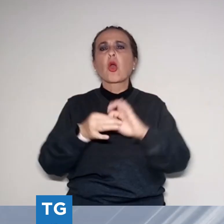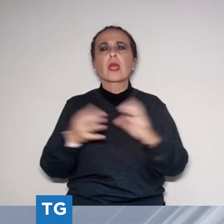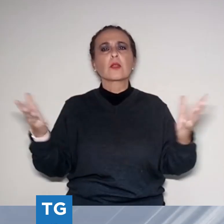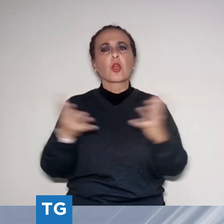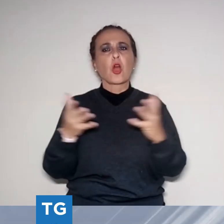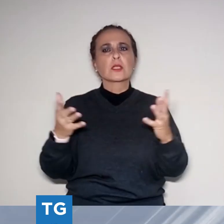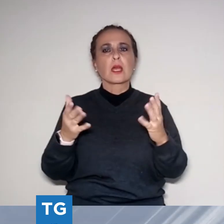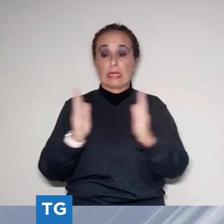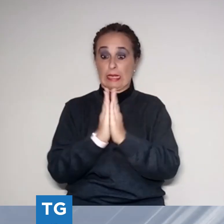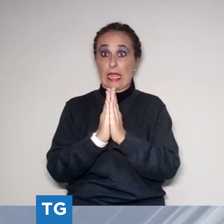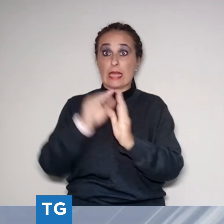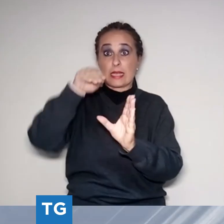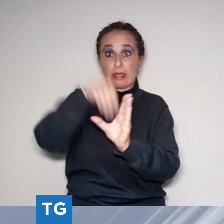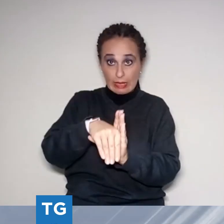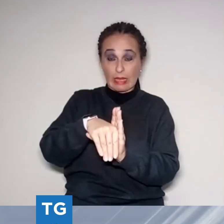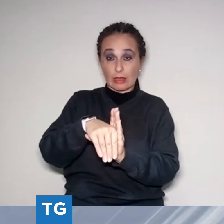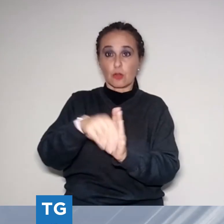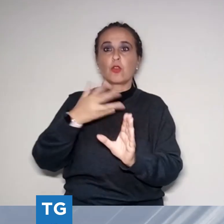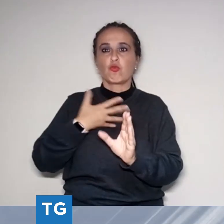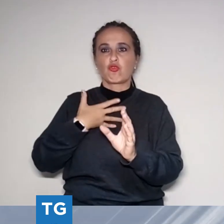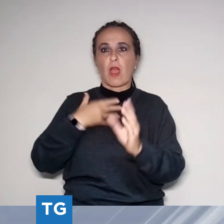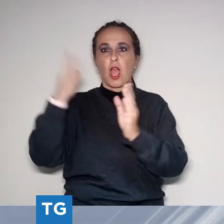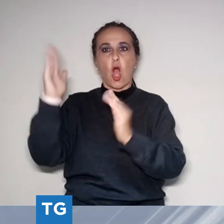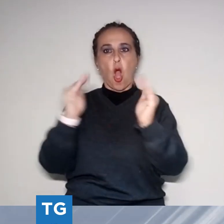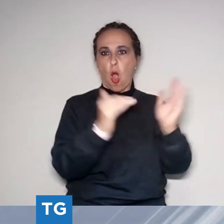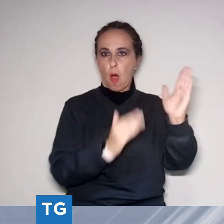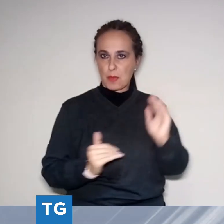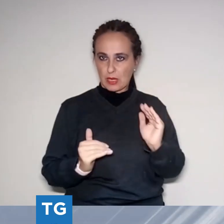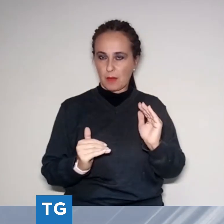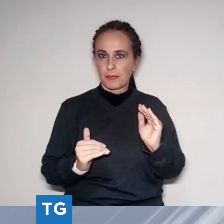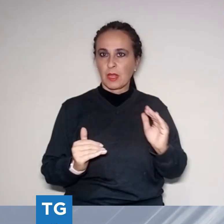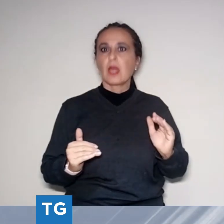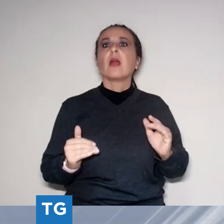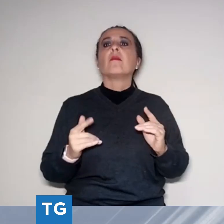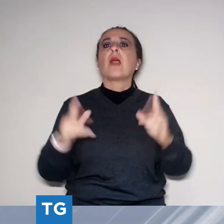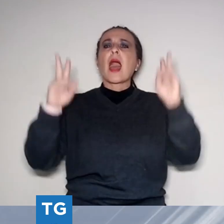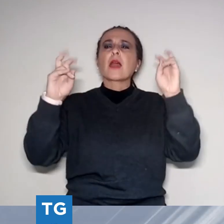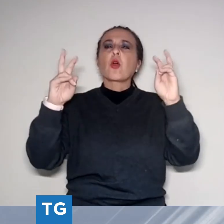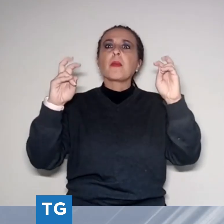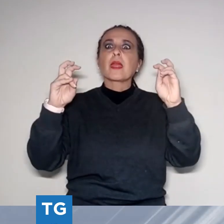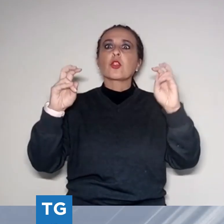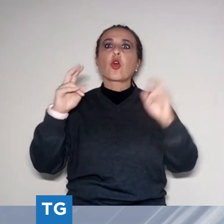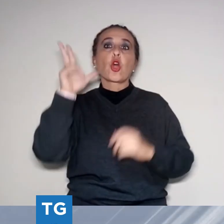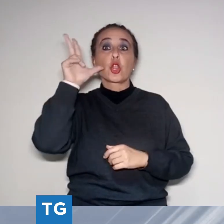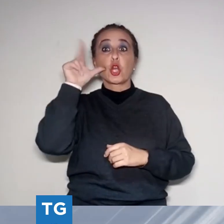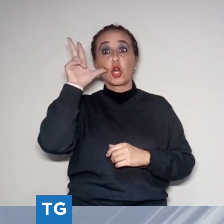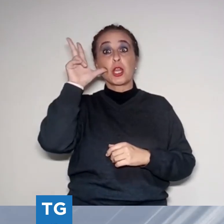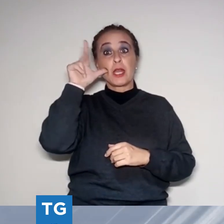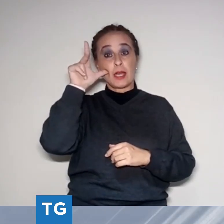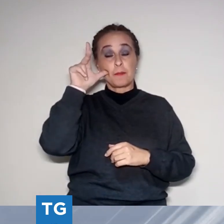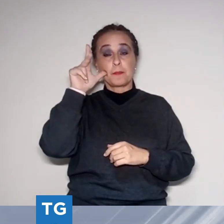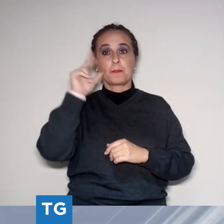e dedicato all'universo femminile con i 16 enormi teleri studiati dall'artista proprio per questo ambiente.